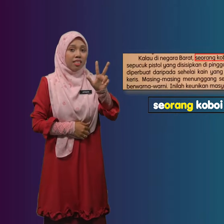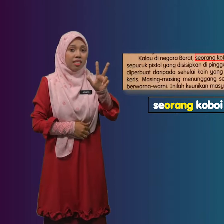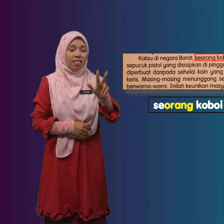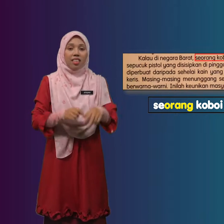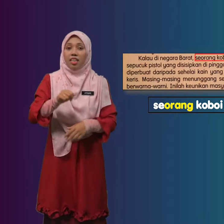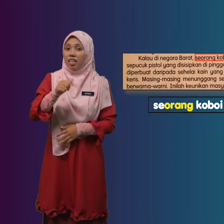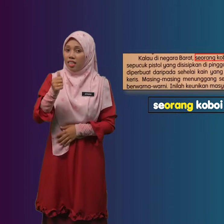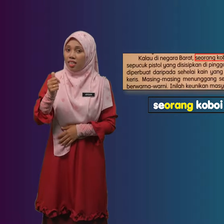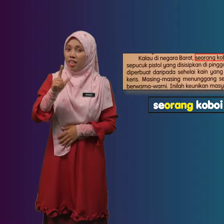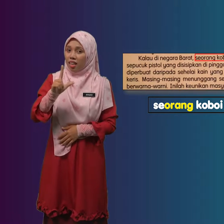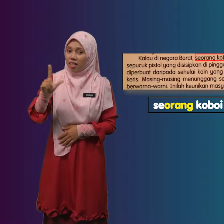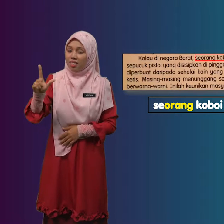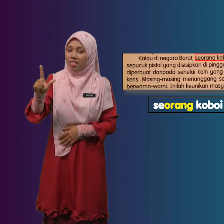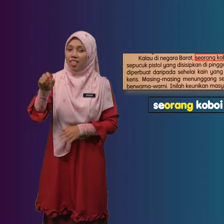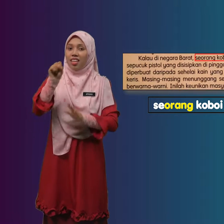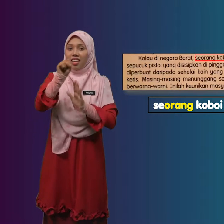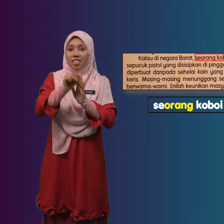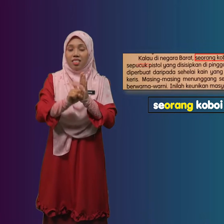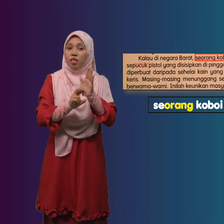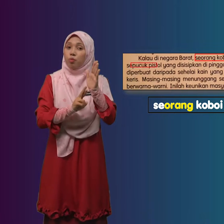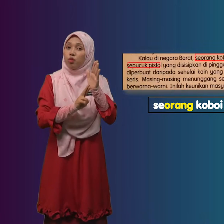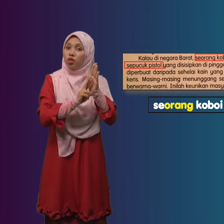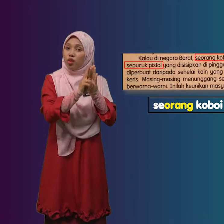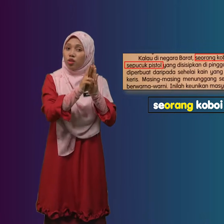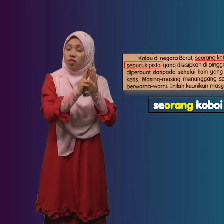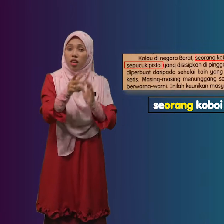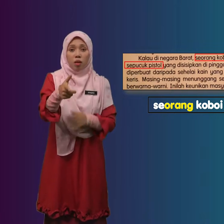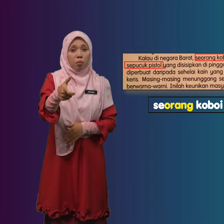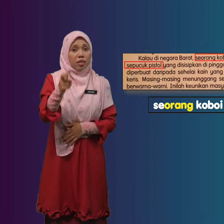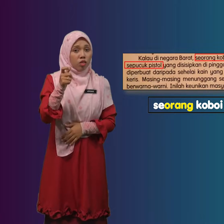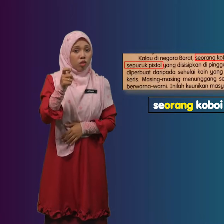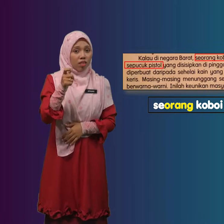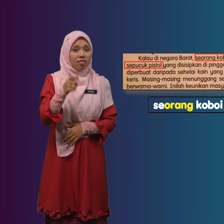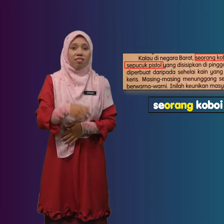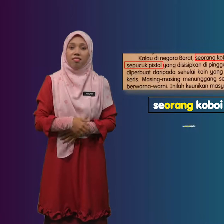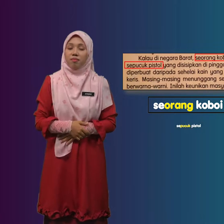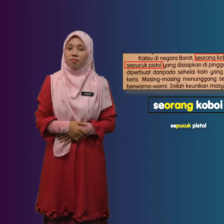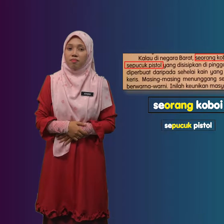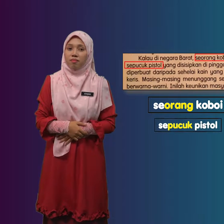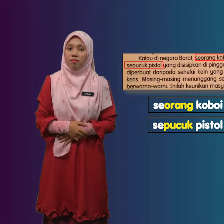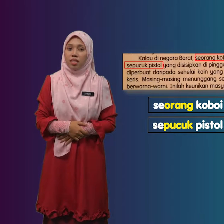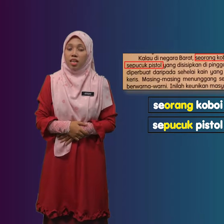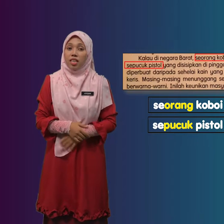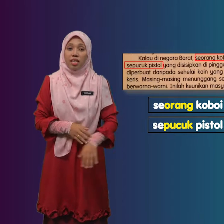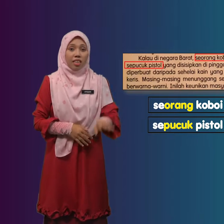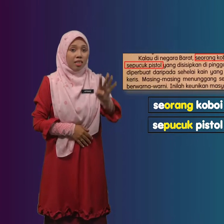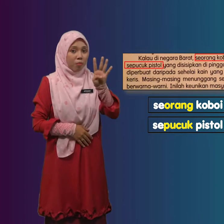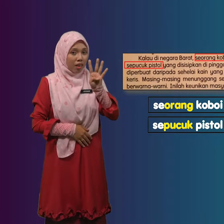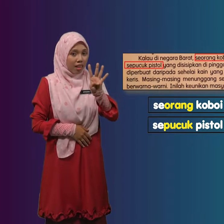Ialah Sepucuk Pistol Yang Keempat